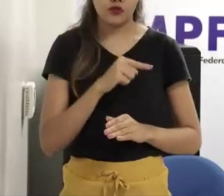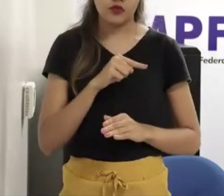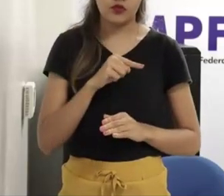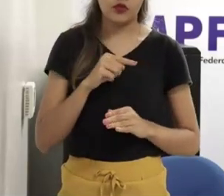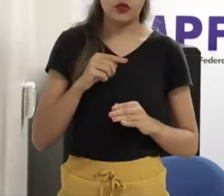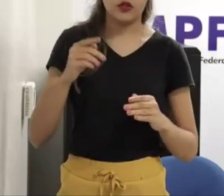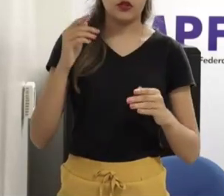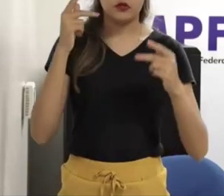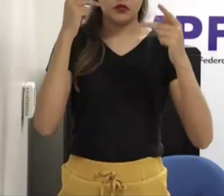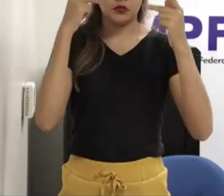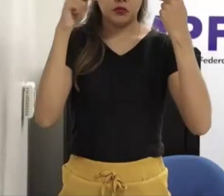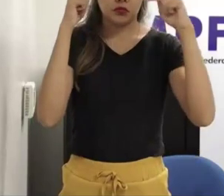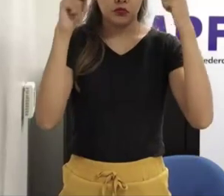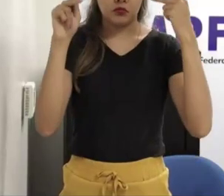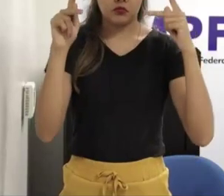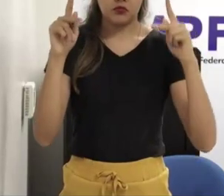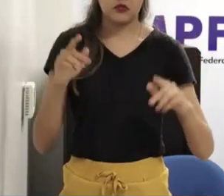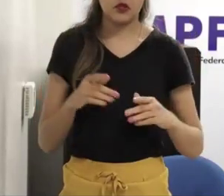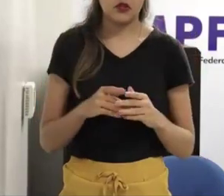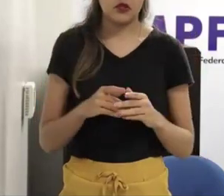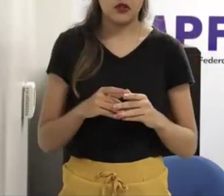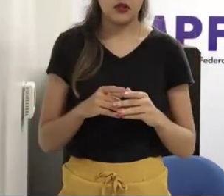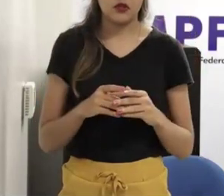adequada trabalhar essa conexão?